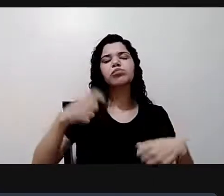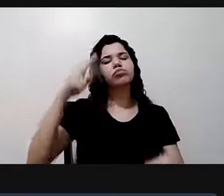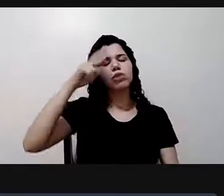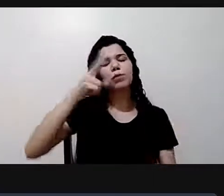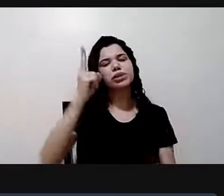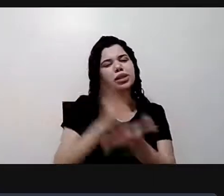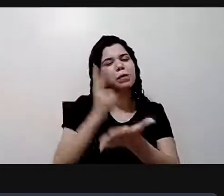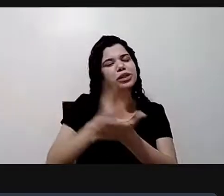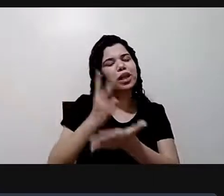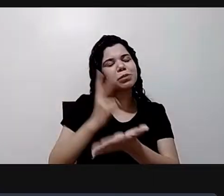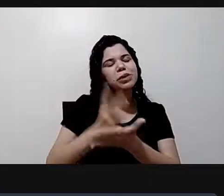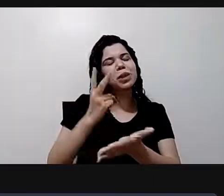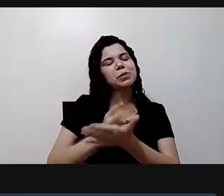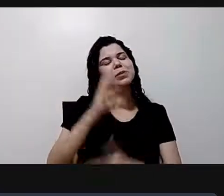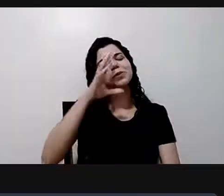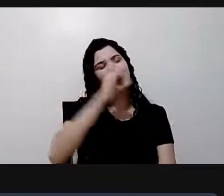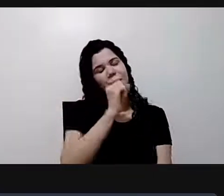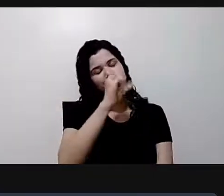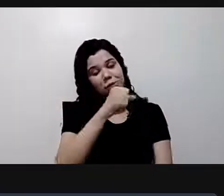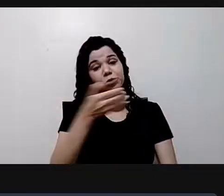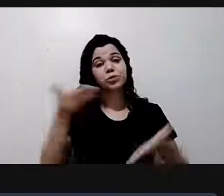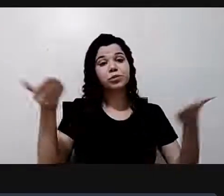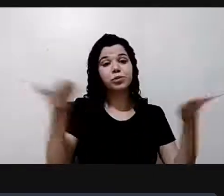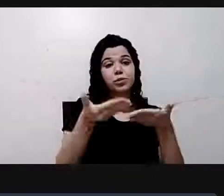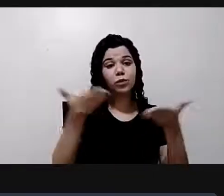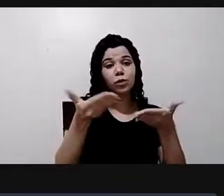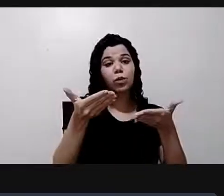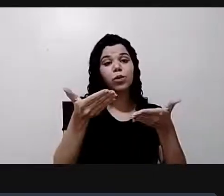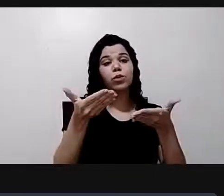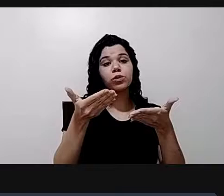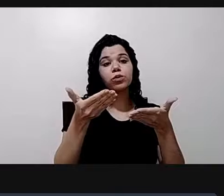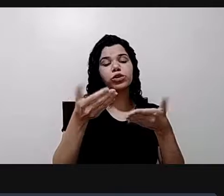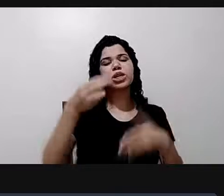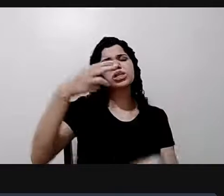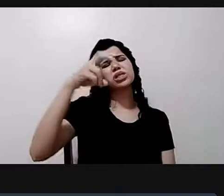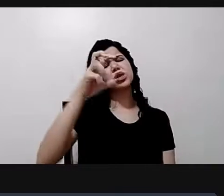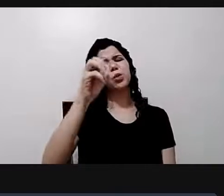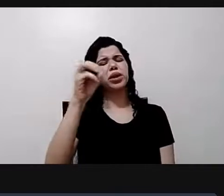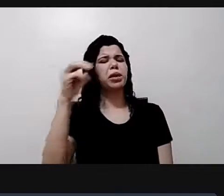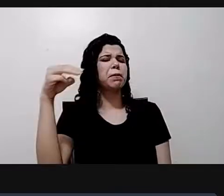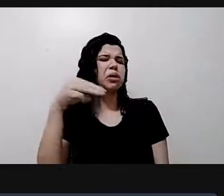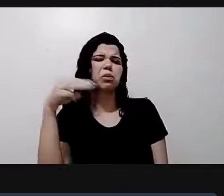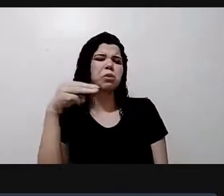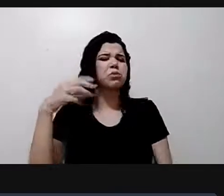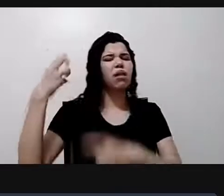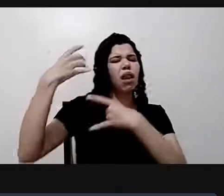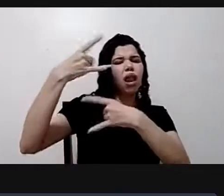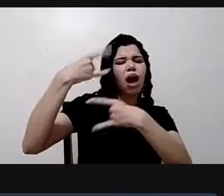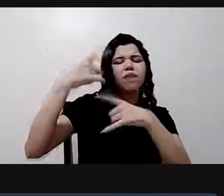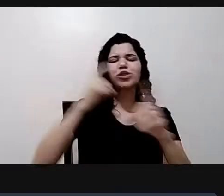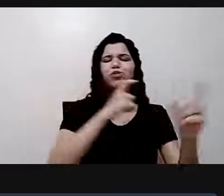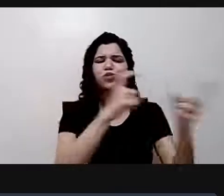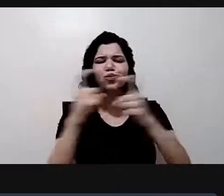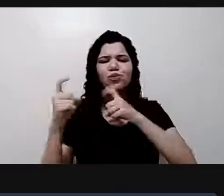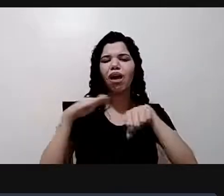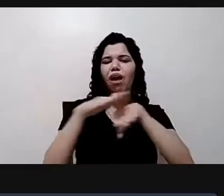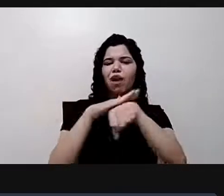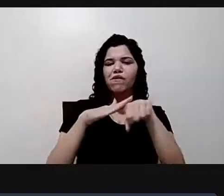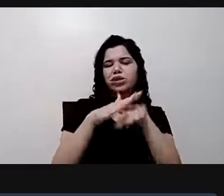das nossas lives. Hoje, para passar esses 50 minutinhos, 40 minutinhos aqui com a gente, batendo um papo sobre inclusão, sobre educação,